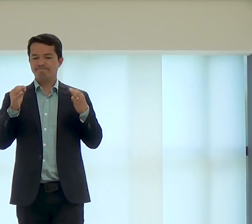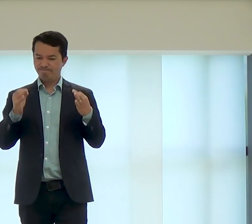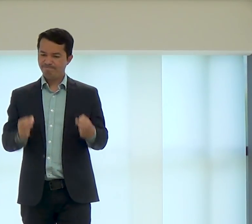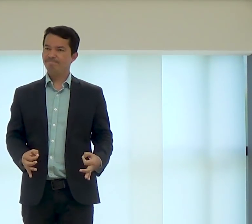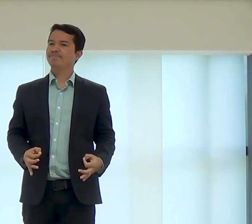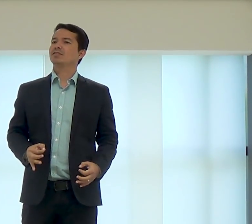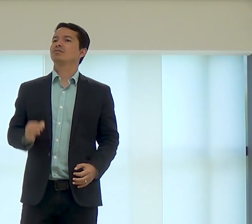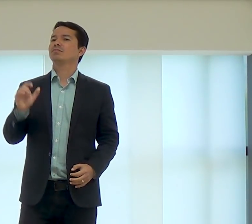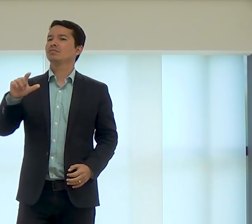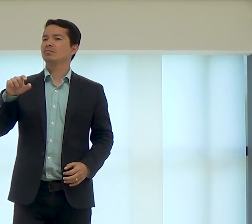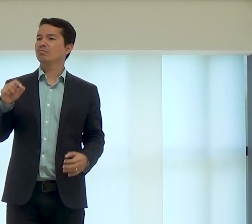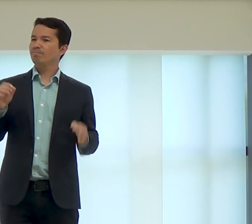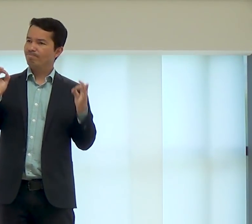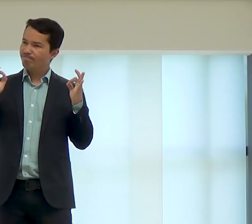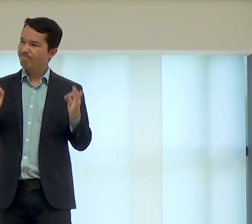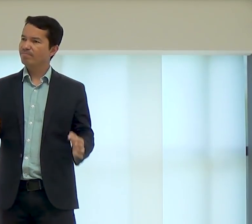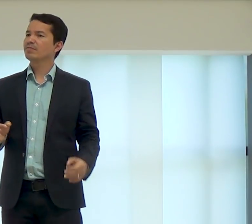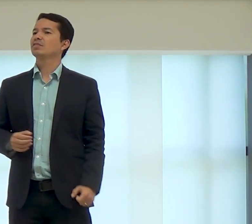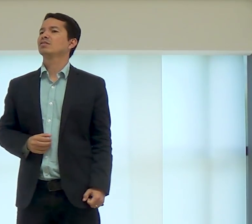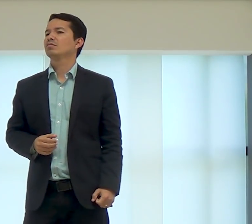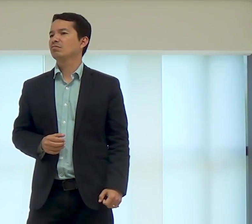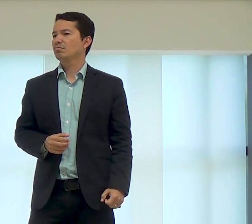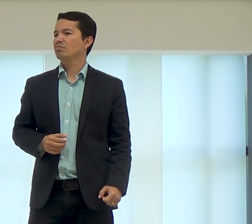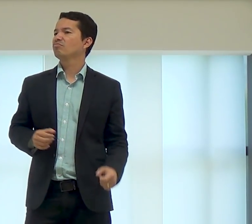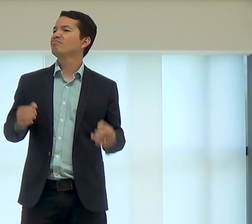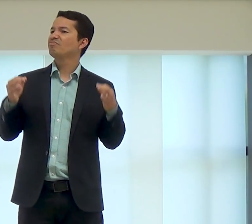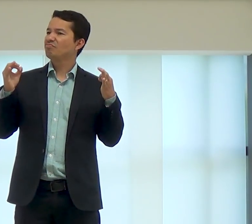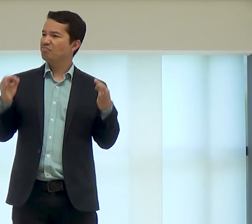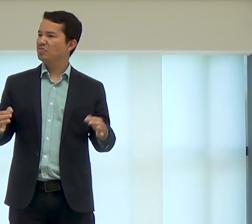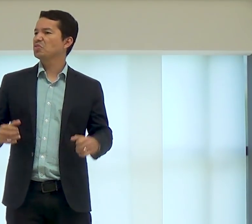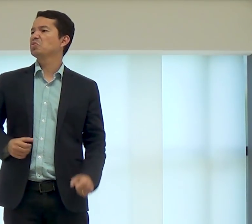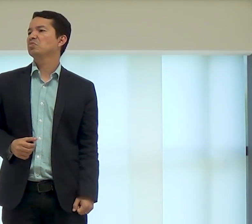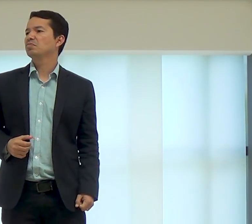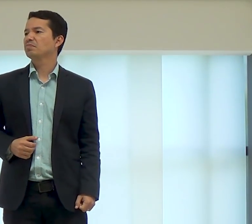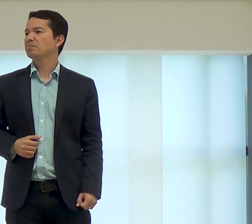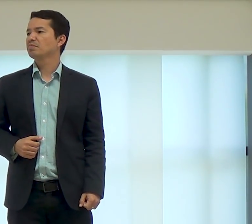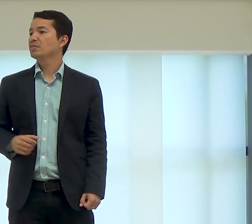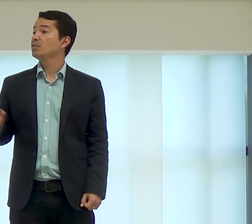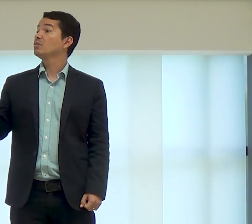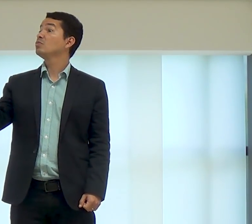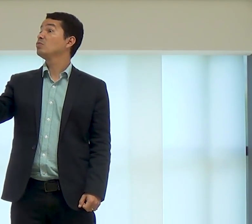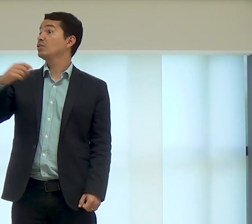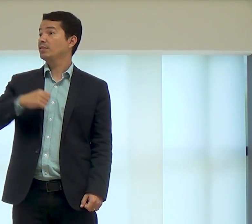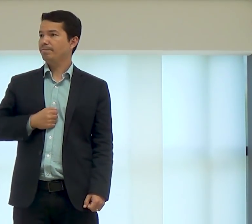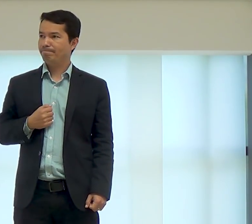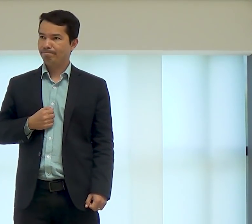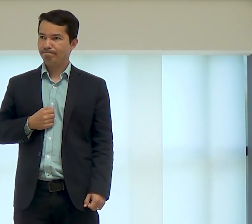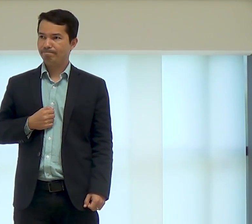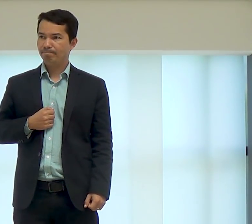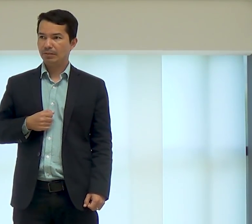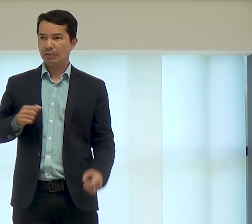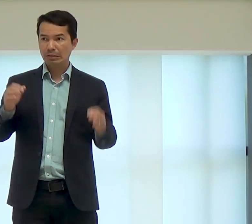José era um homem justo, era um homem correto, e você,